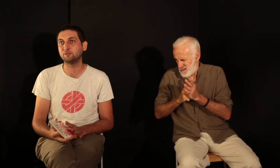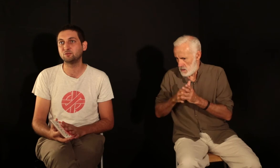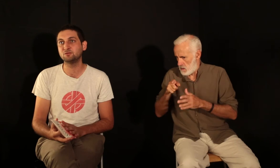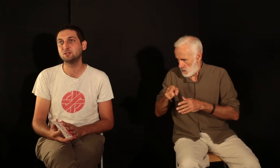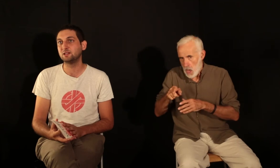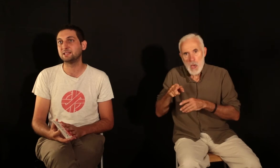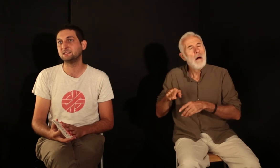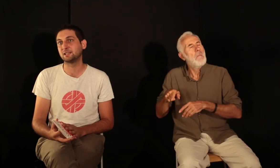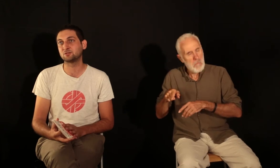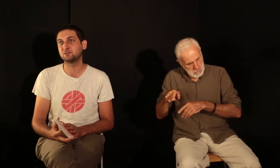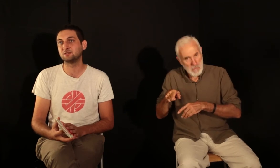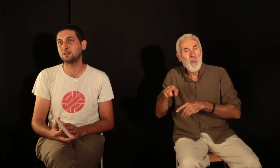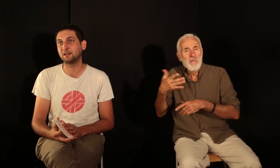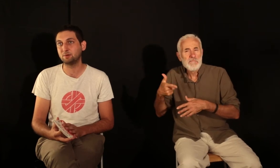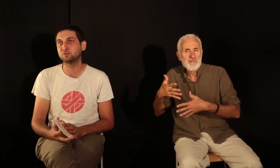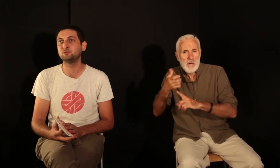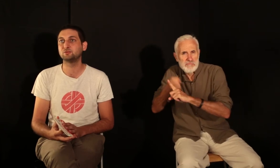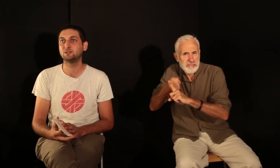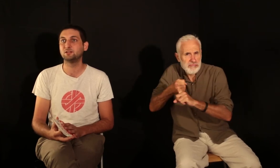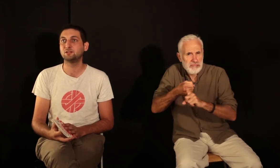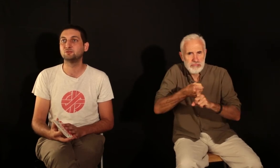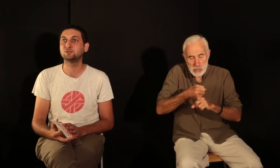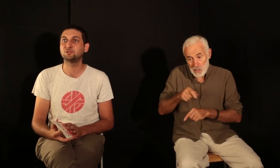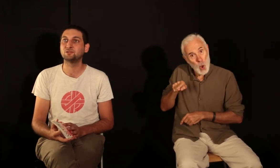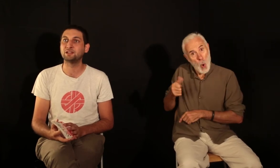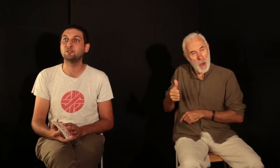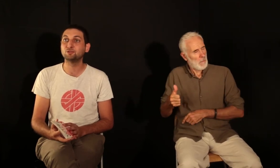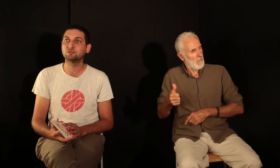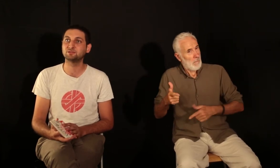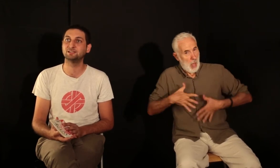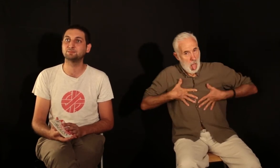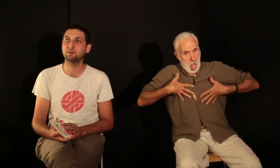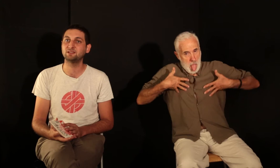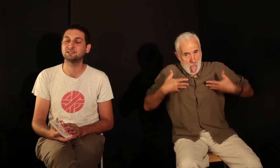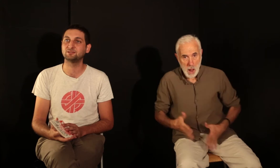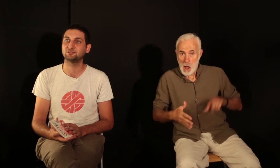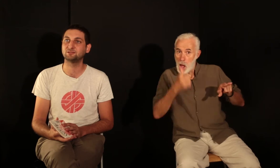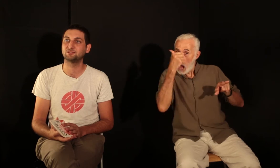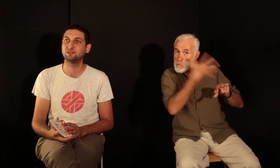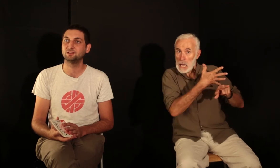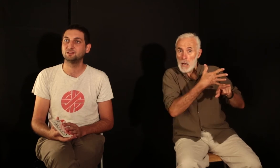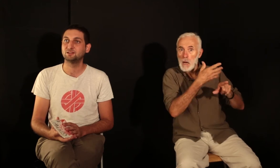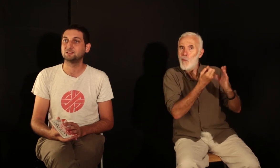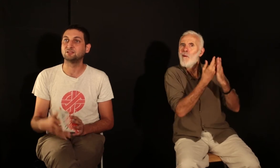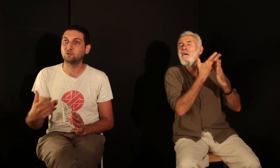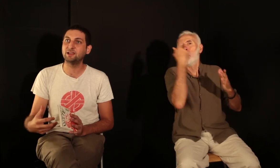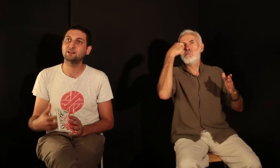les fronts, et c'était quelque chose, un drame absolu. Donc il avait besoin aussi d'exprimer cette colère,